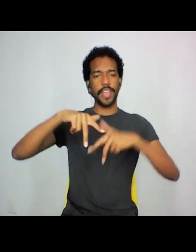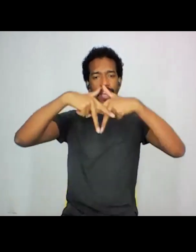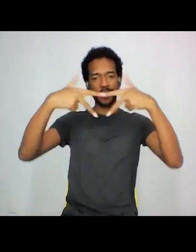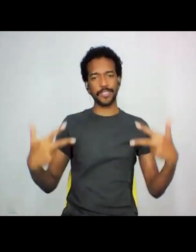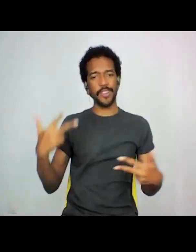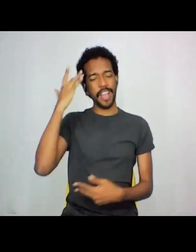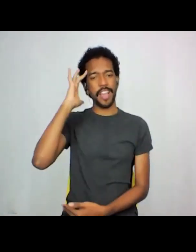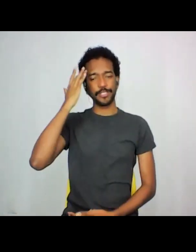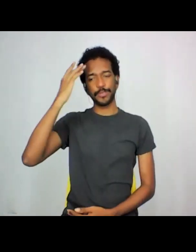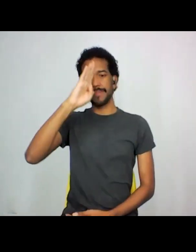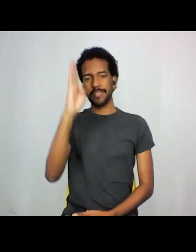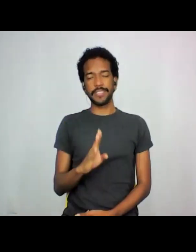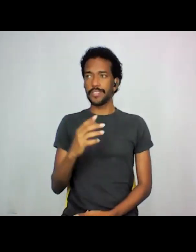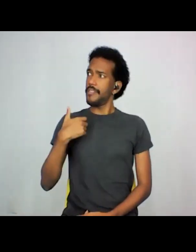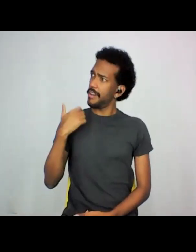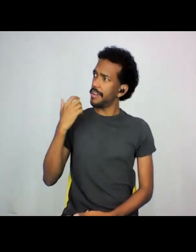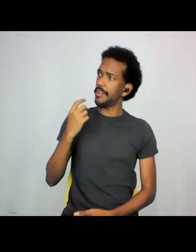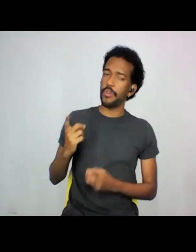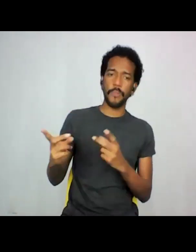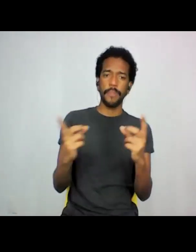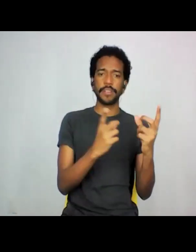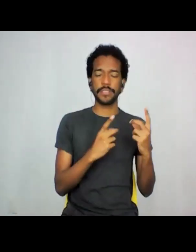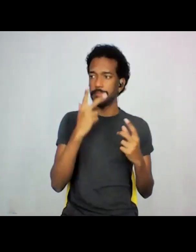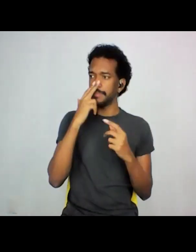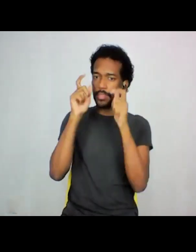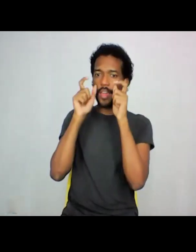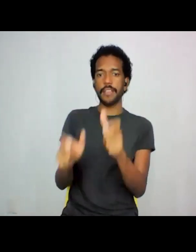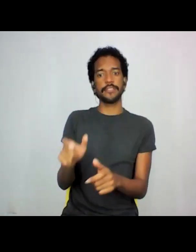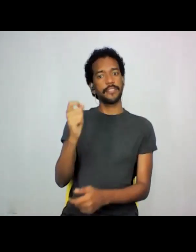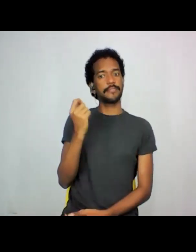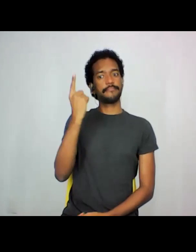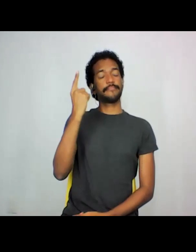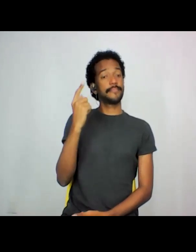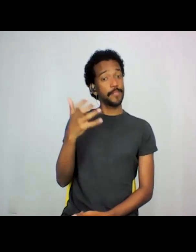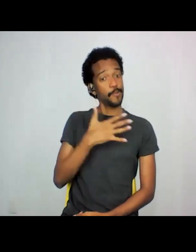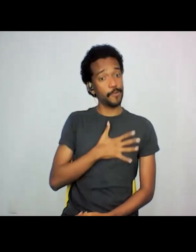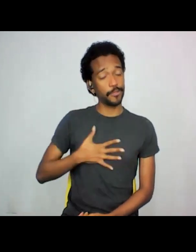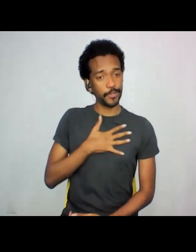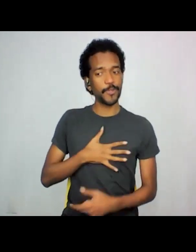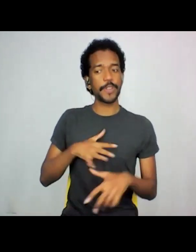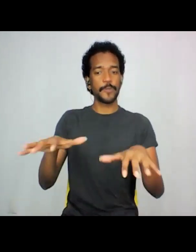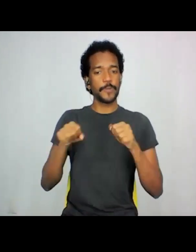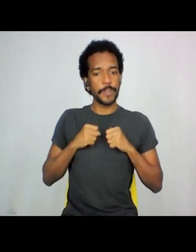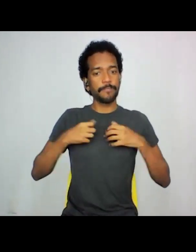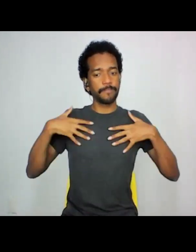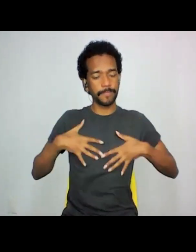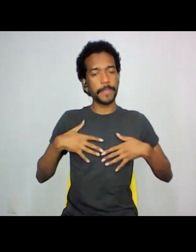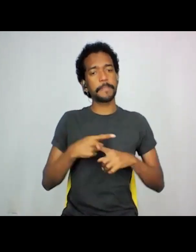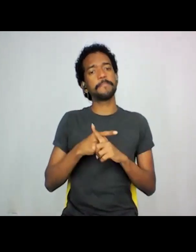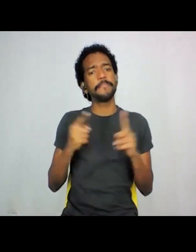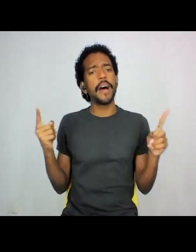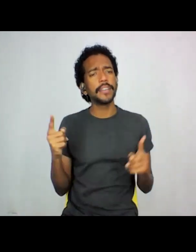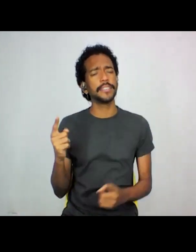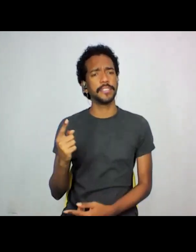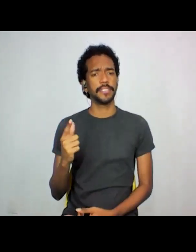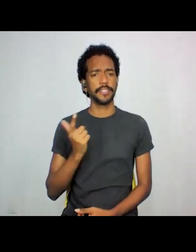os comerciantes locais, acharam interessante a ideia, gostaram da ideia, abraçaram, mas teve, nesse